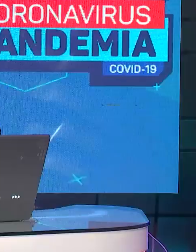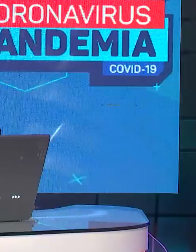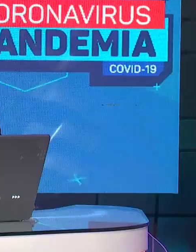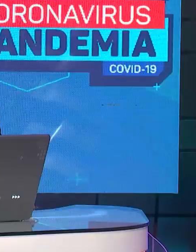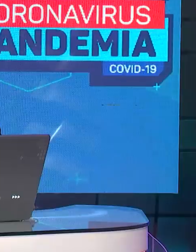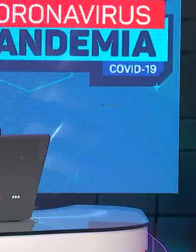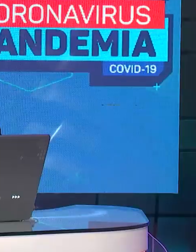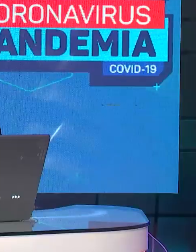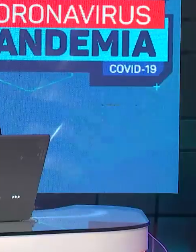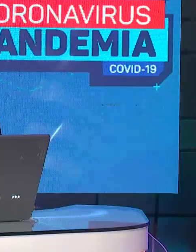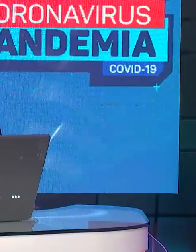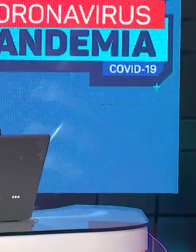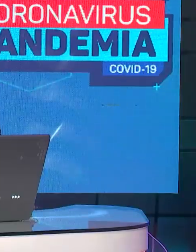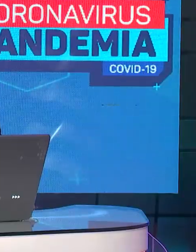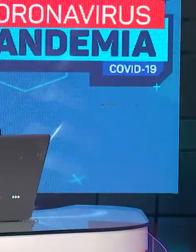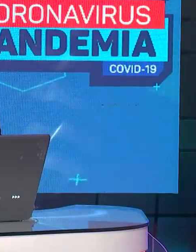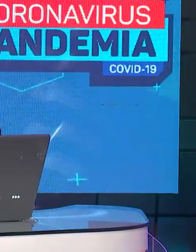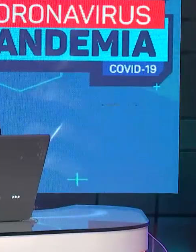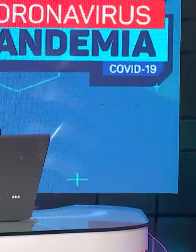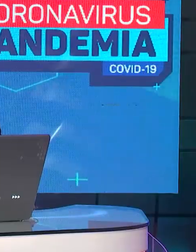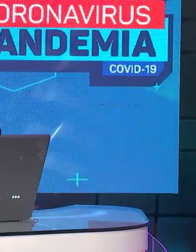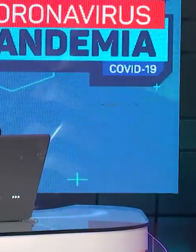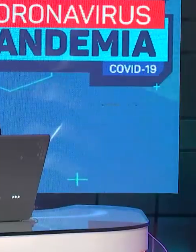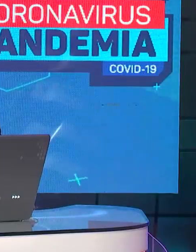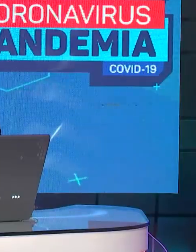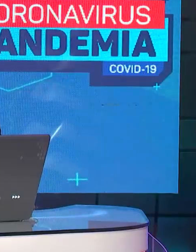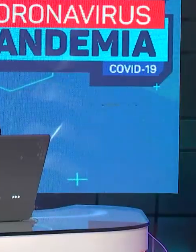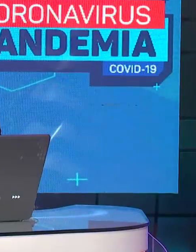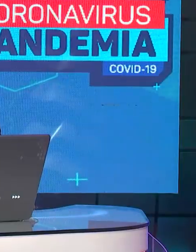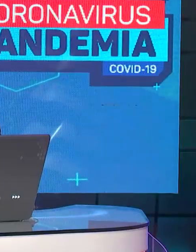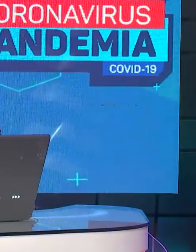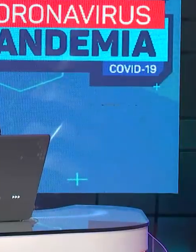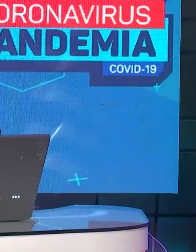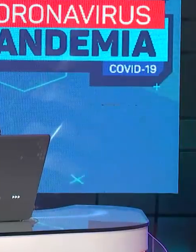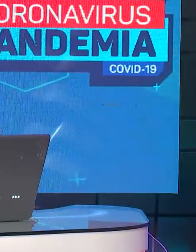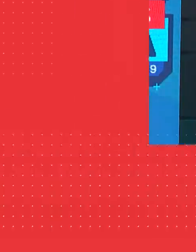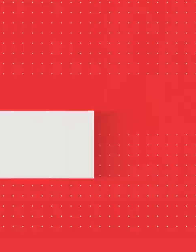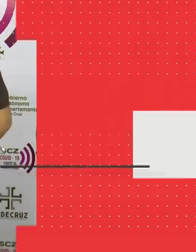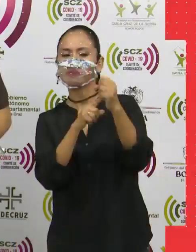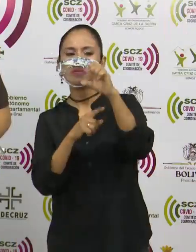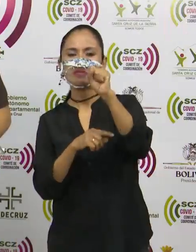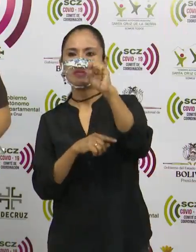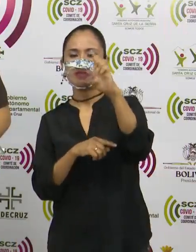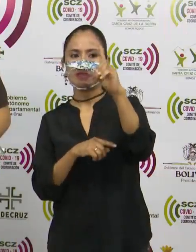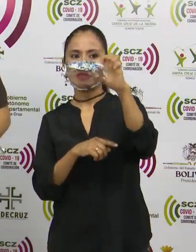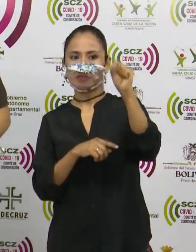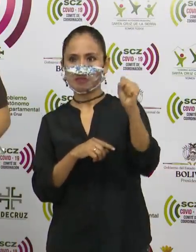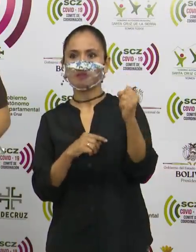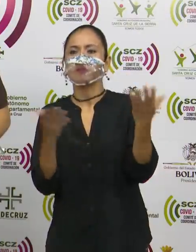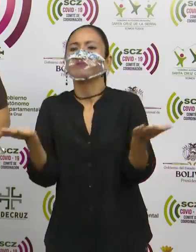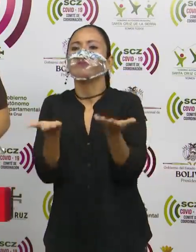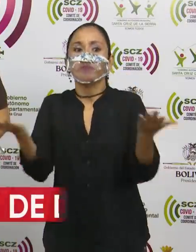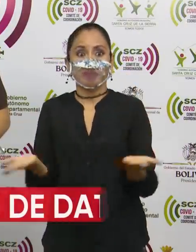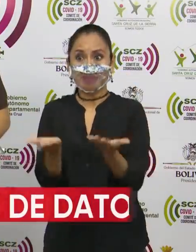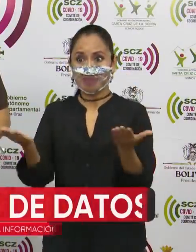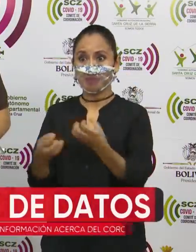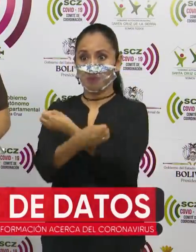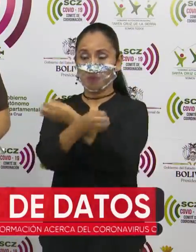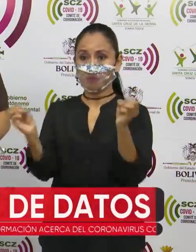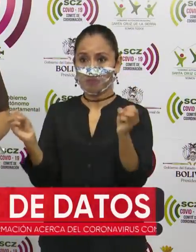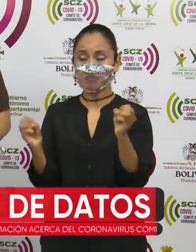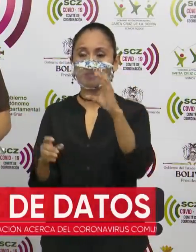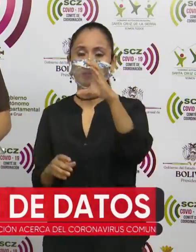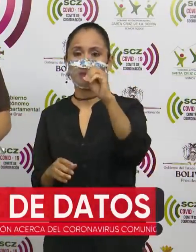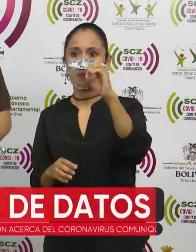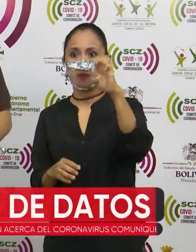Se actualizan los datos del COVID-19 en Santa Cruz. Eduardo Bonifaz con el informe. Adelante. Y será el director del CEDE, Marcelo Ríos, quien brinda